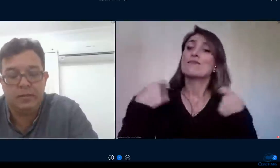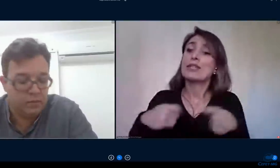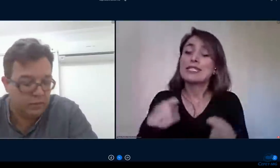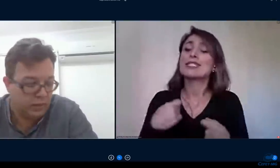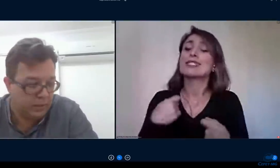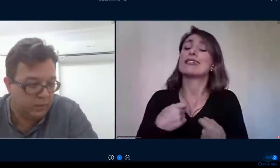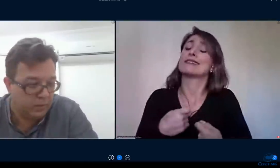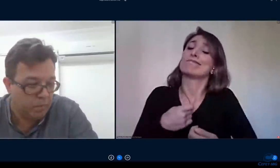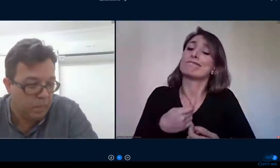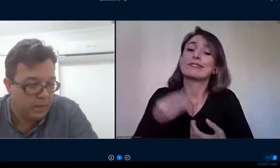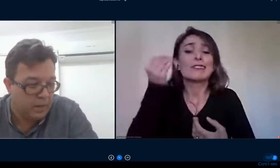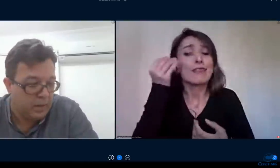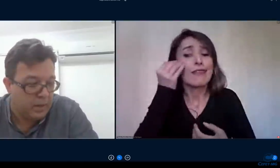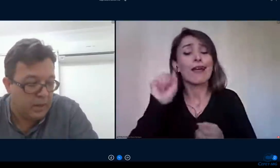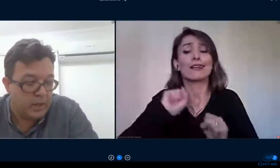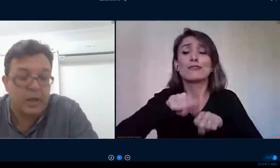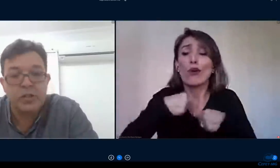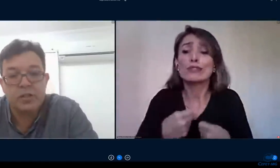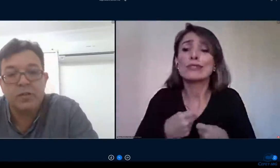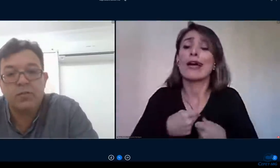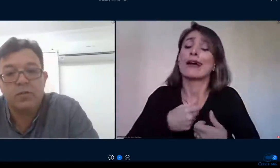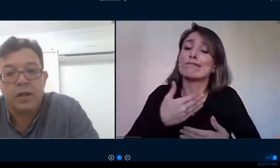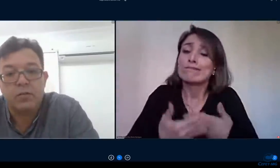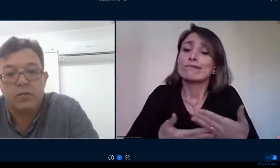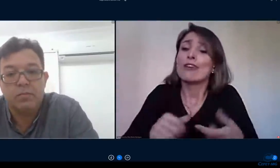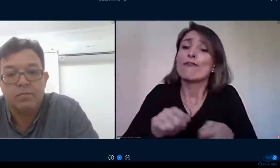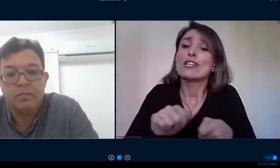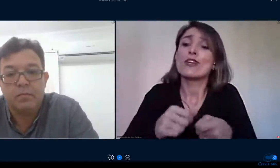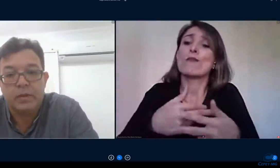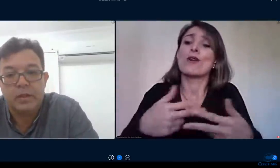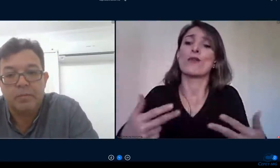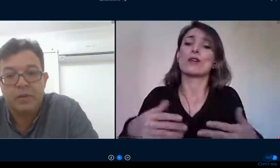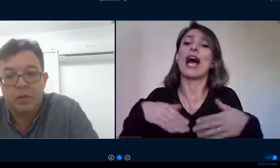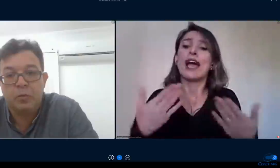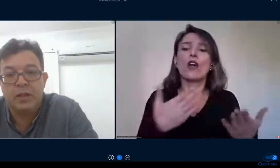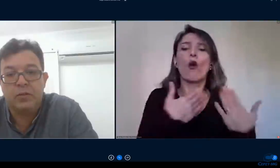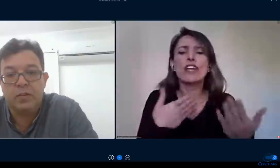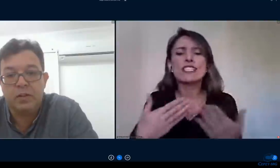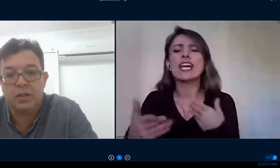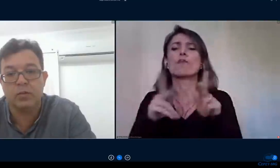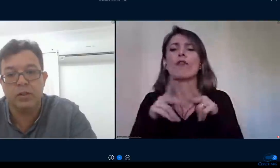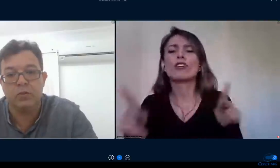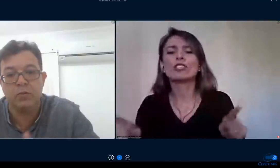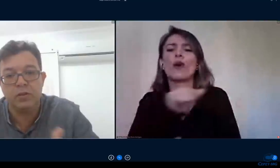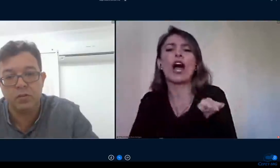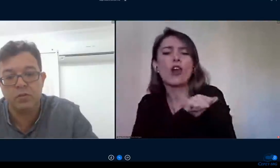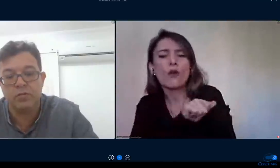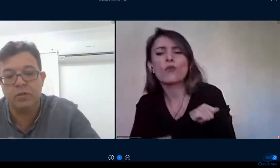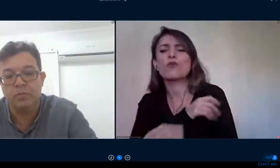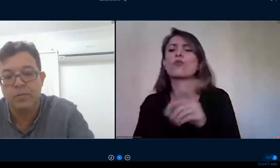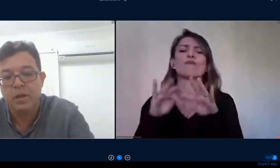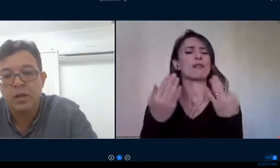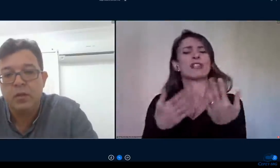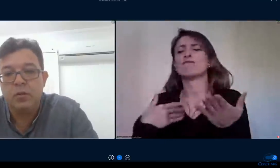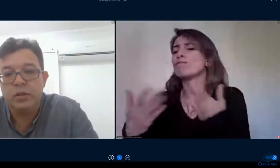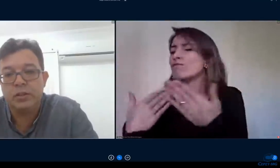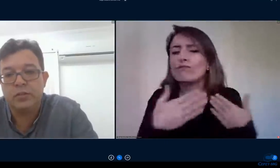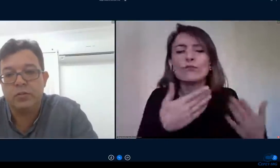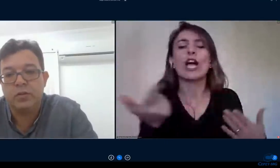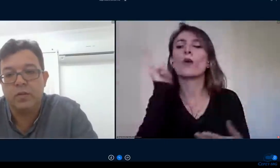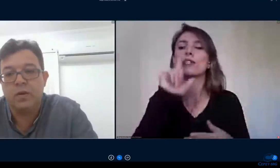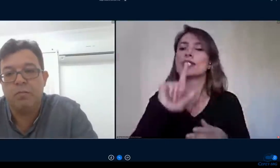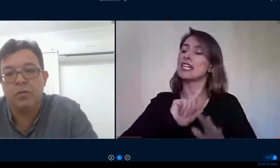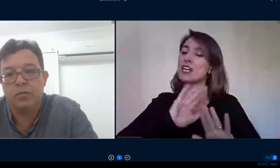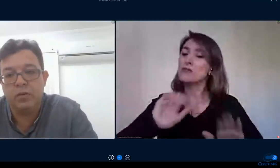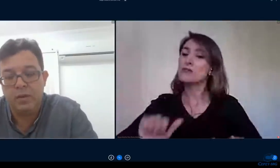demandas docentes a gente teve sucesso né pelo menos esse antagonismo se dissolveu e